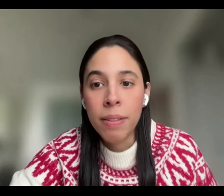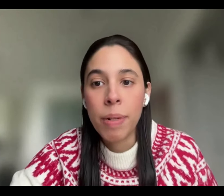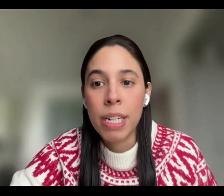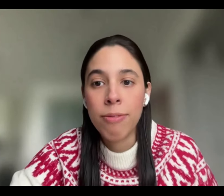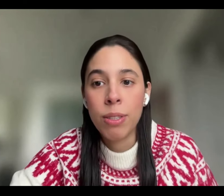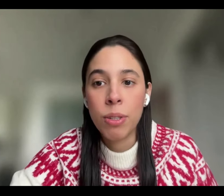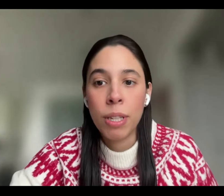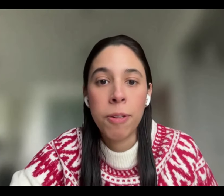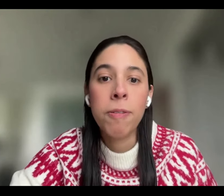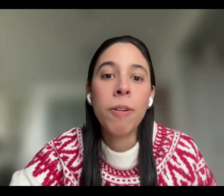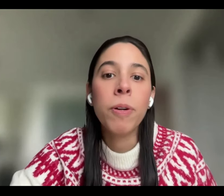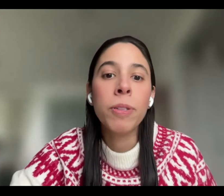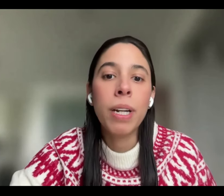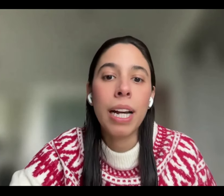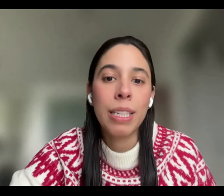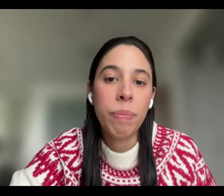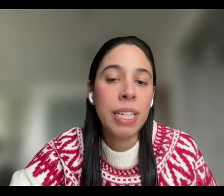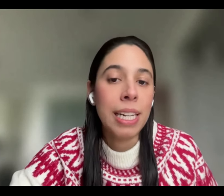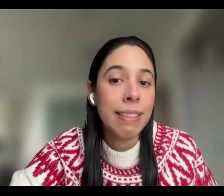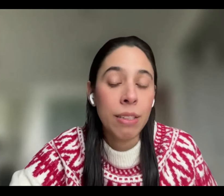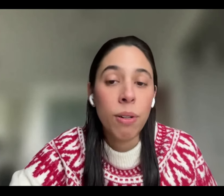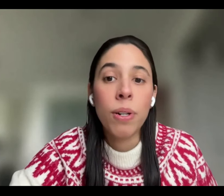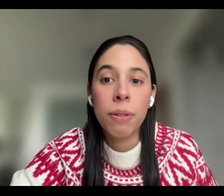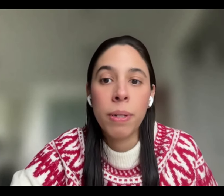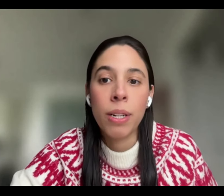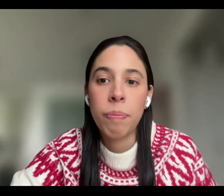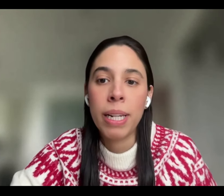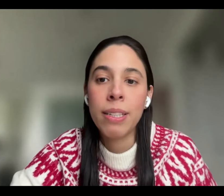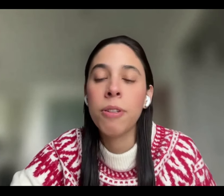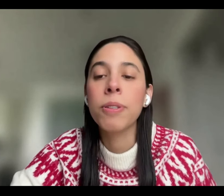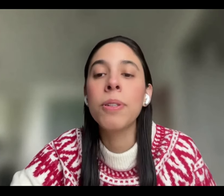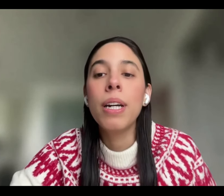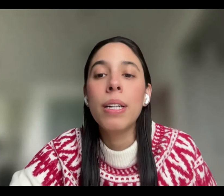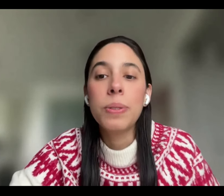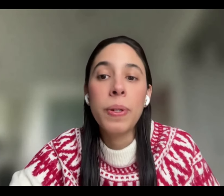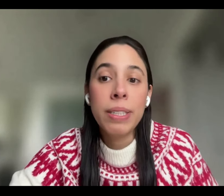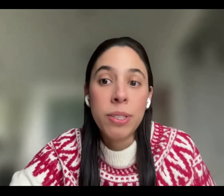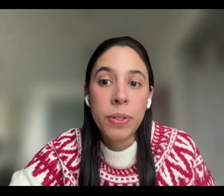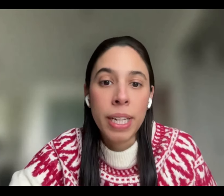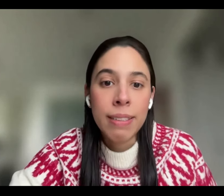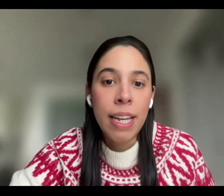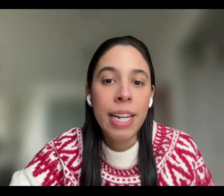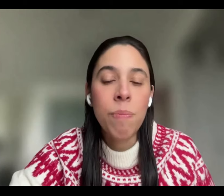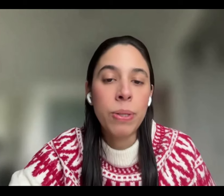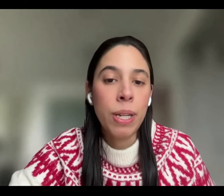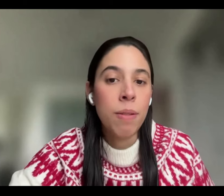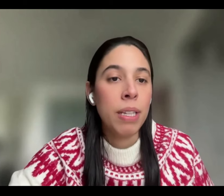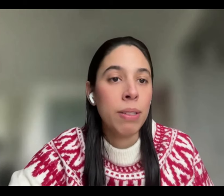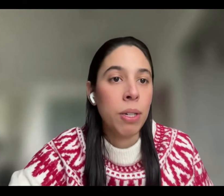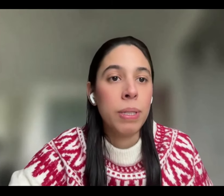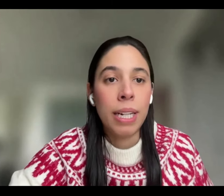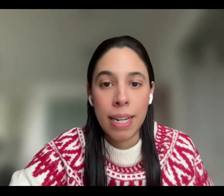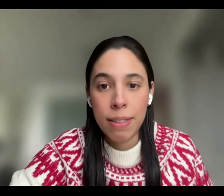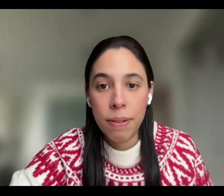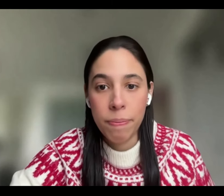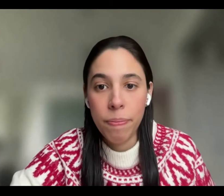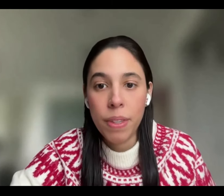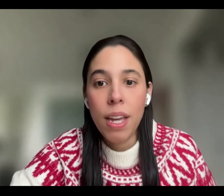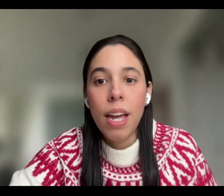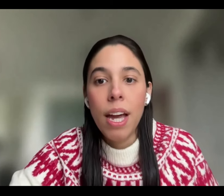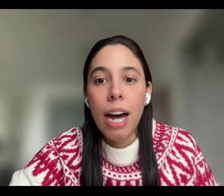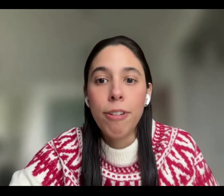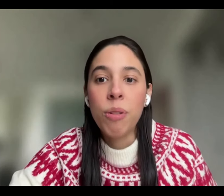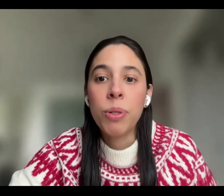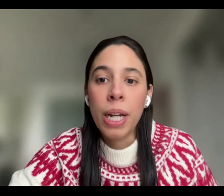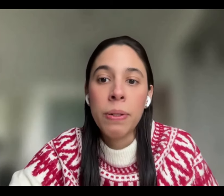una hermana, manifestó de viva voz a la especialista en dolor y cuidados paliativos su decisión de acceder al procedimiento de eutanasia.